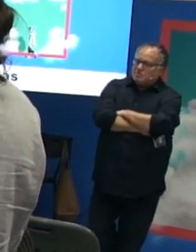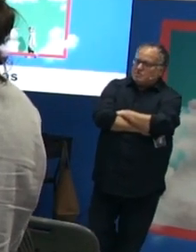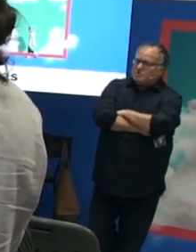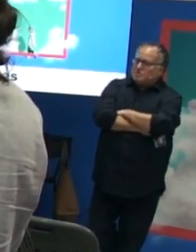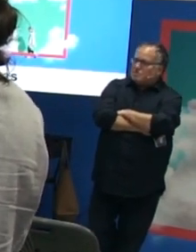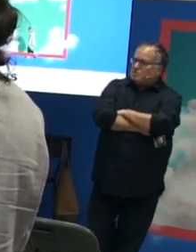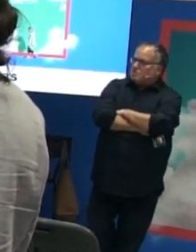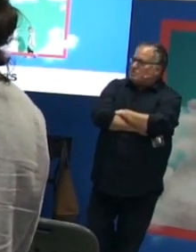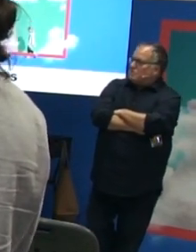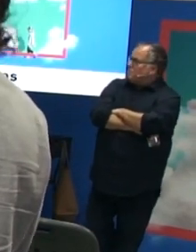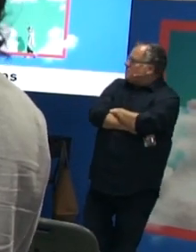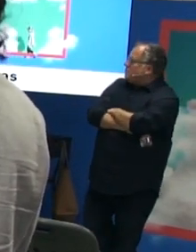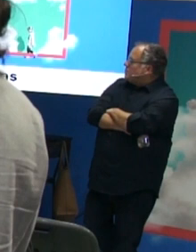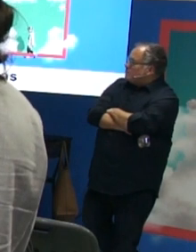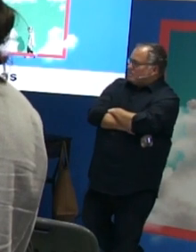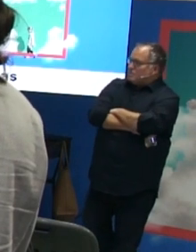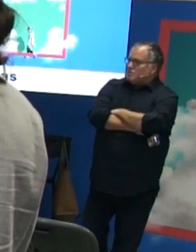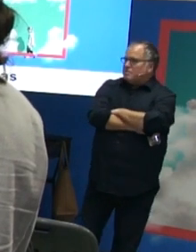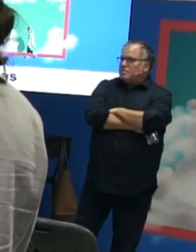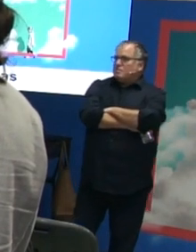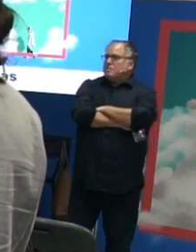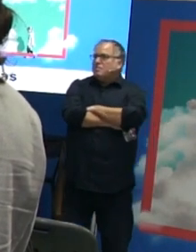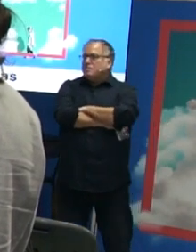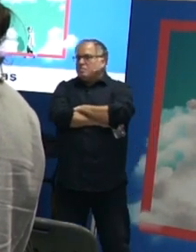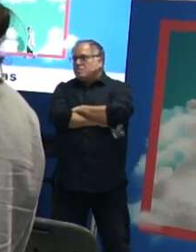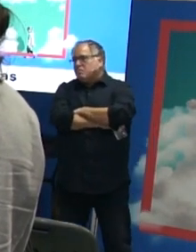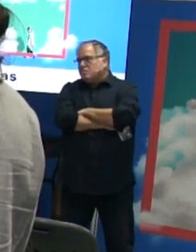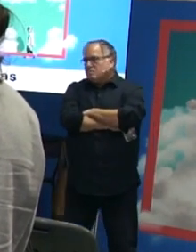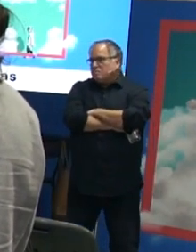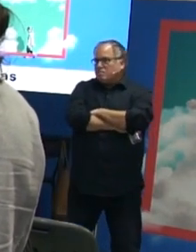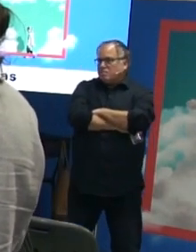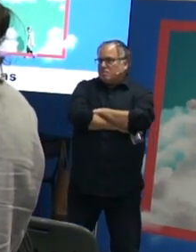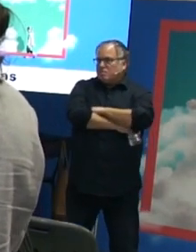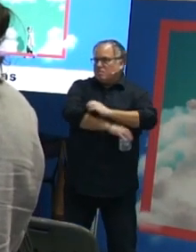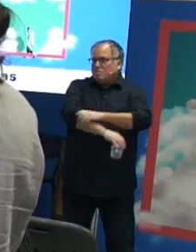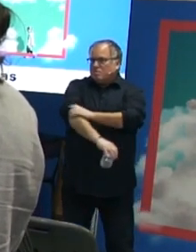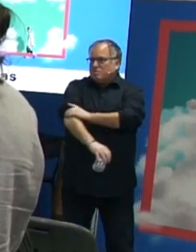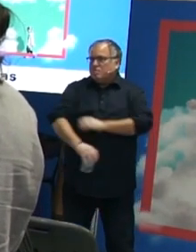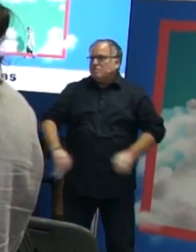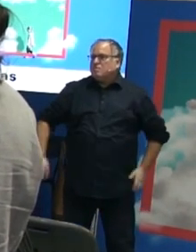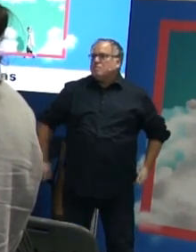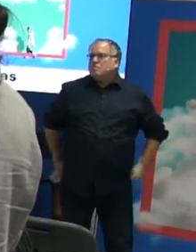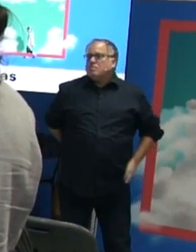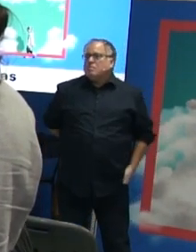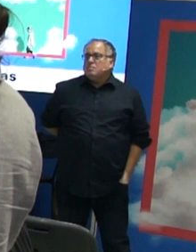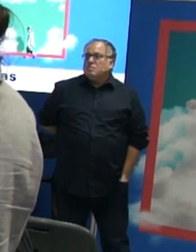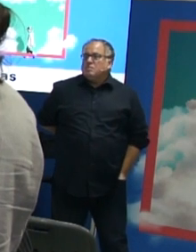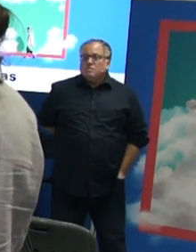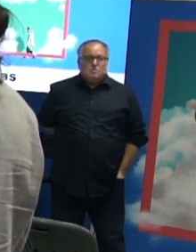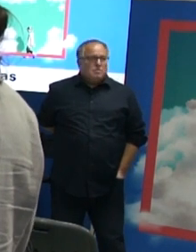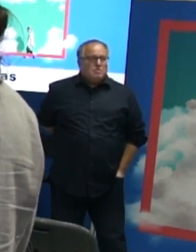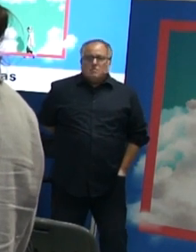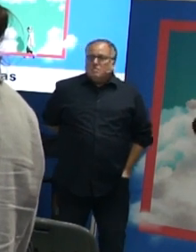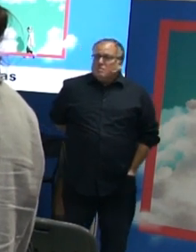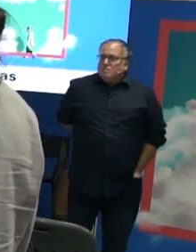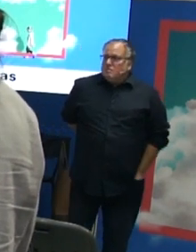el tema de que no conocemos bien y no te hagas de la galaxia me ha inspirado mucho en esta casa de que pensaba en la